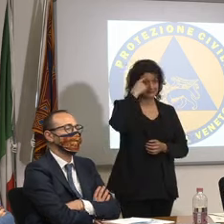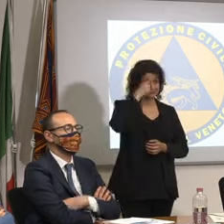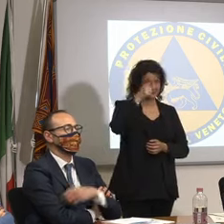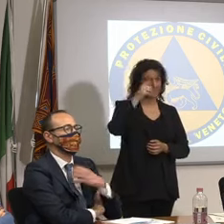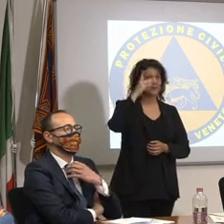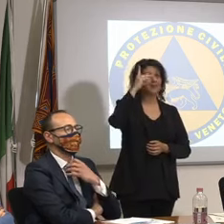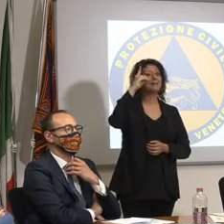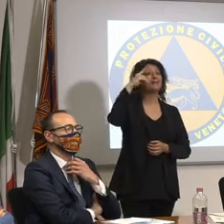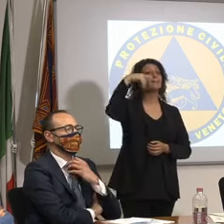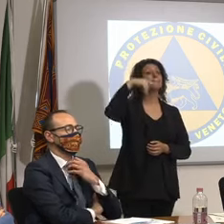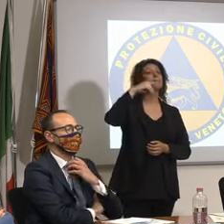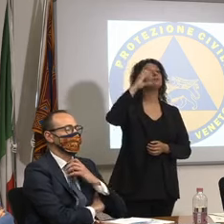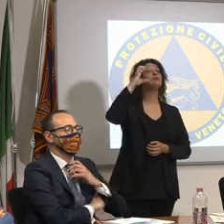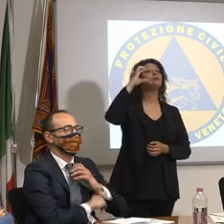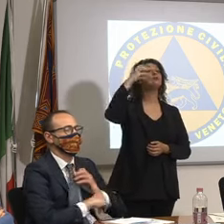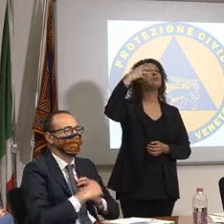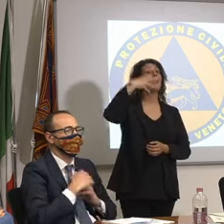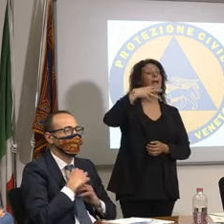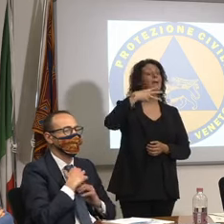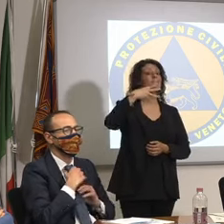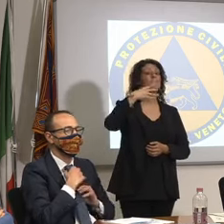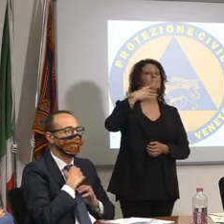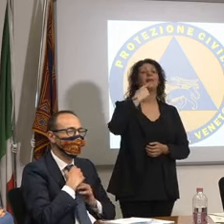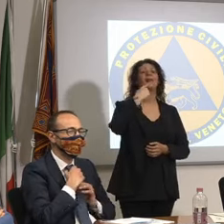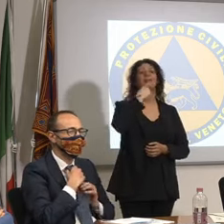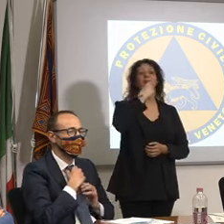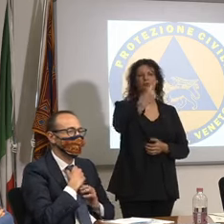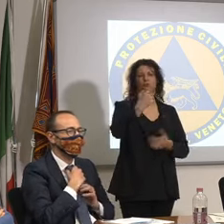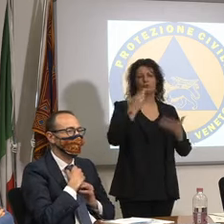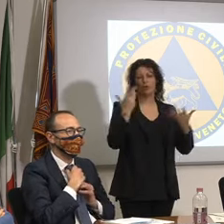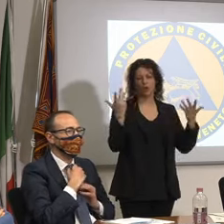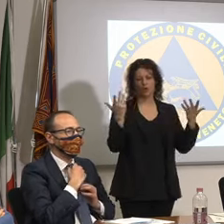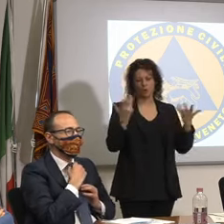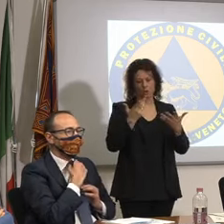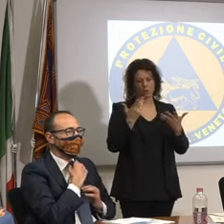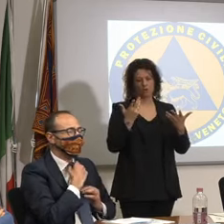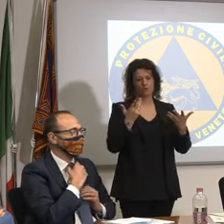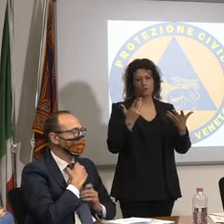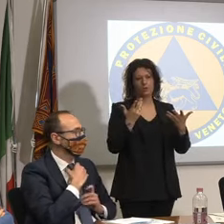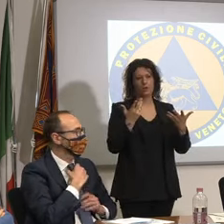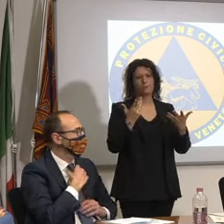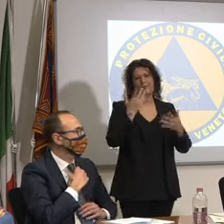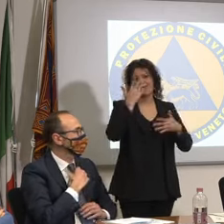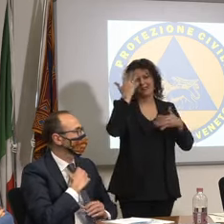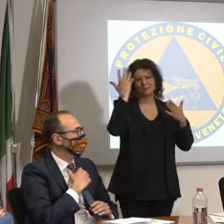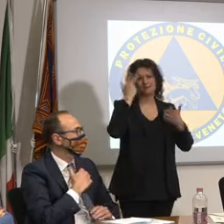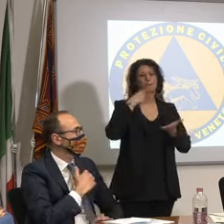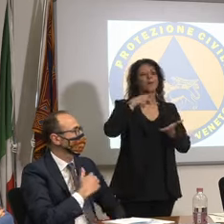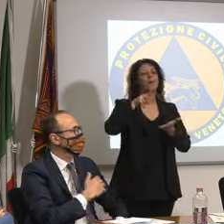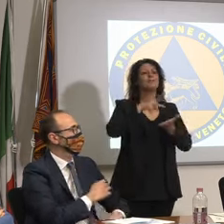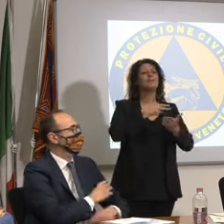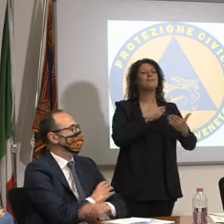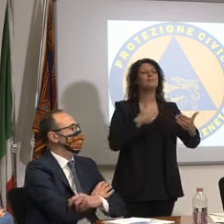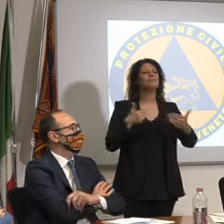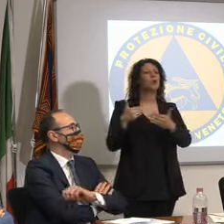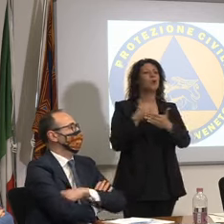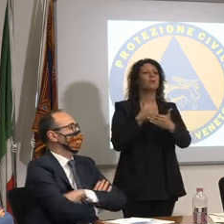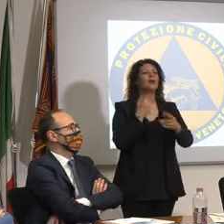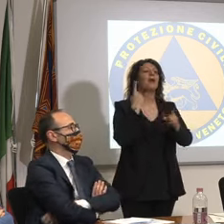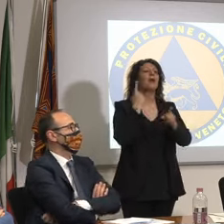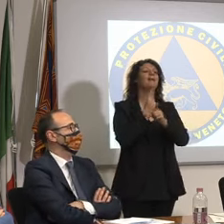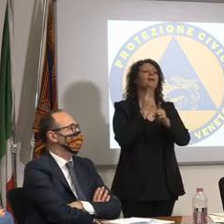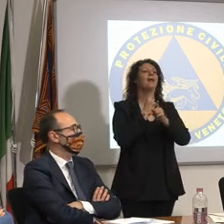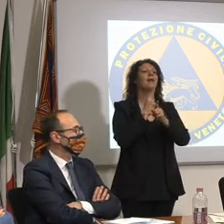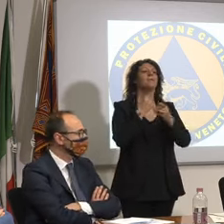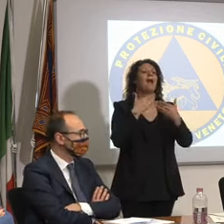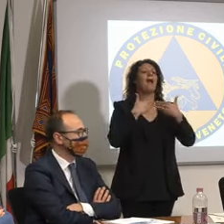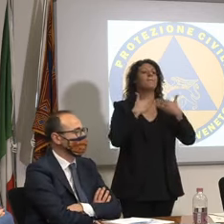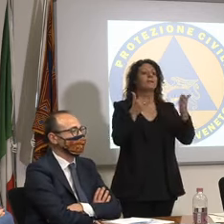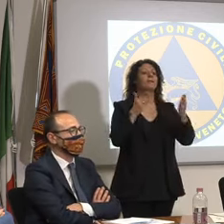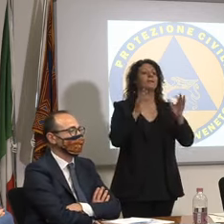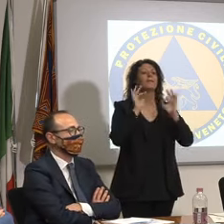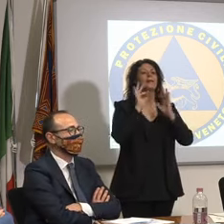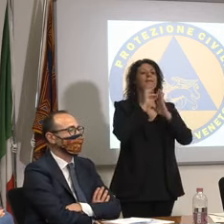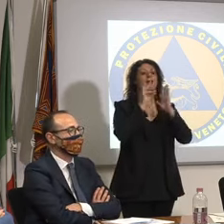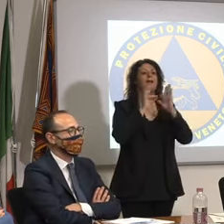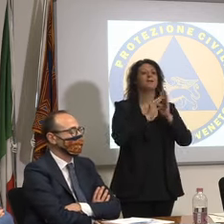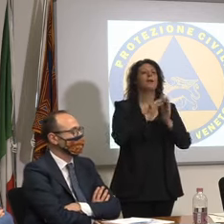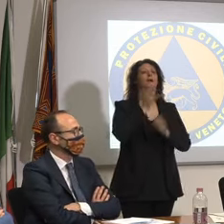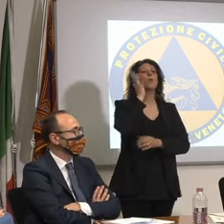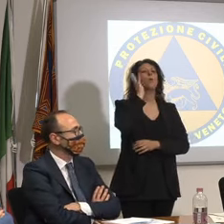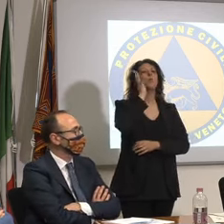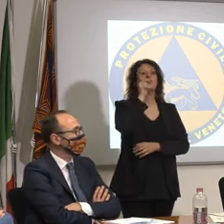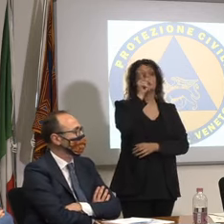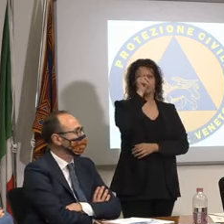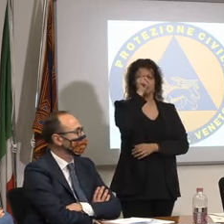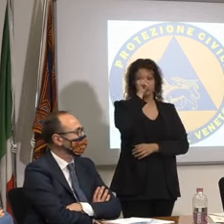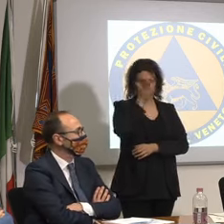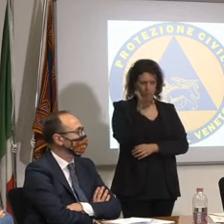prevede delle aperture cito nel cito una cosa che tutti conoscono è quella delle discoteche dal 15 di luglio però poi da anche